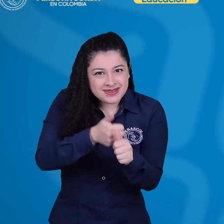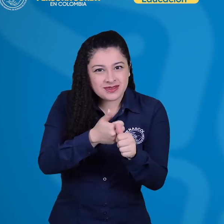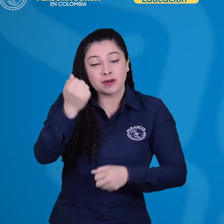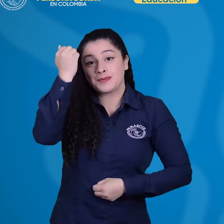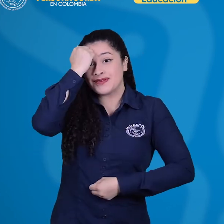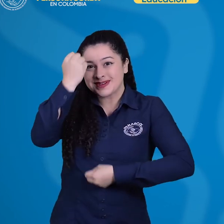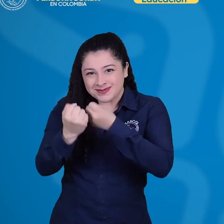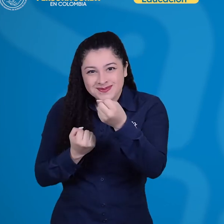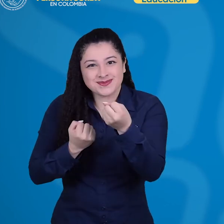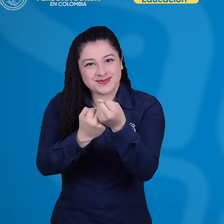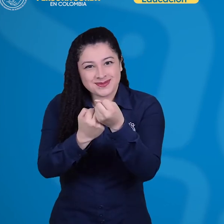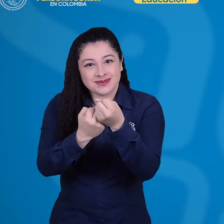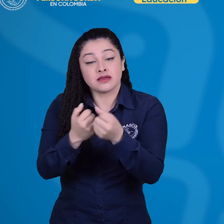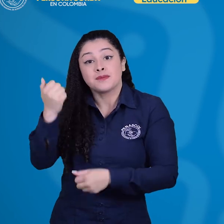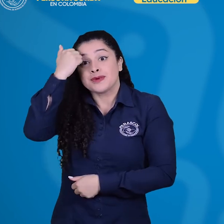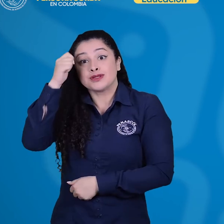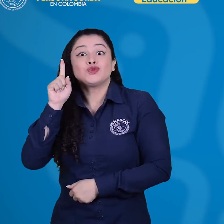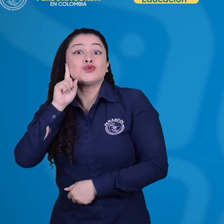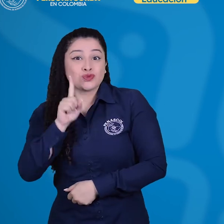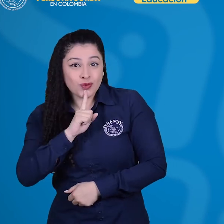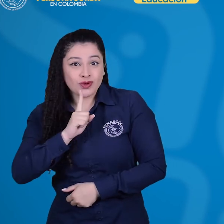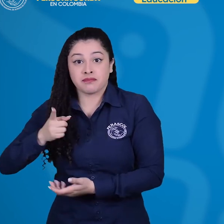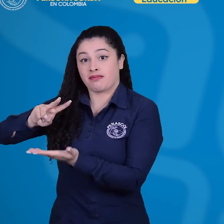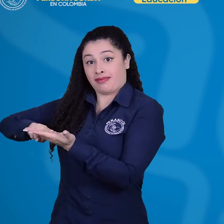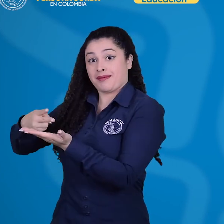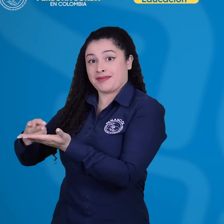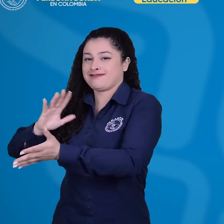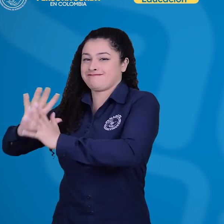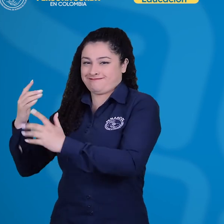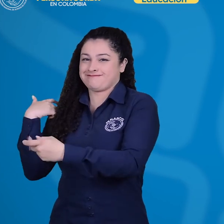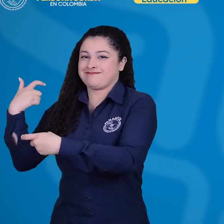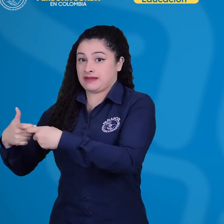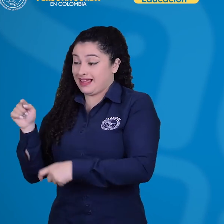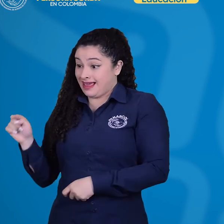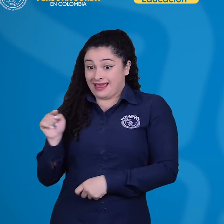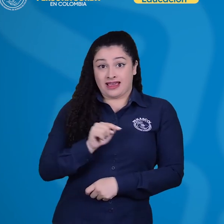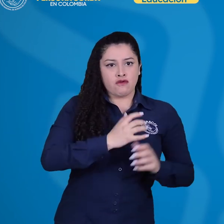docentes de apoyo, docentes sordos e intérpretes de lengua de señas colombiana español.